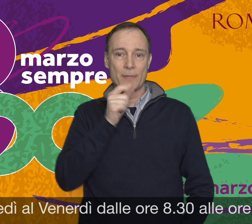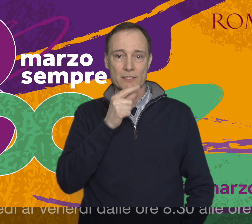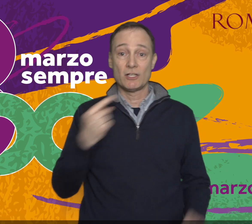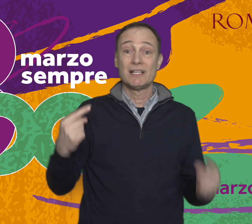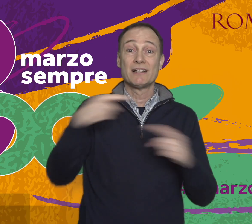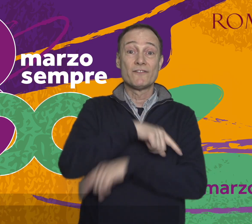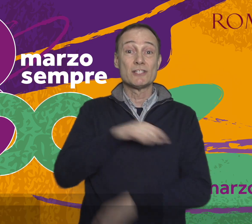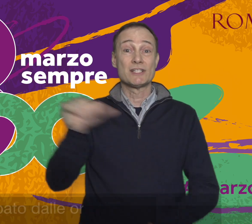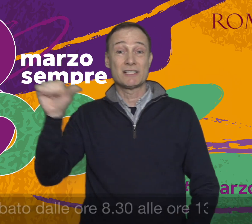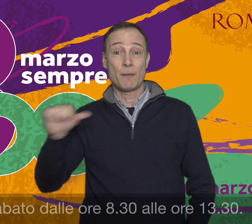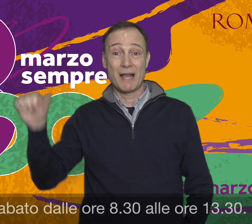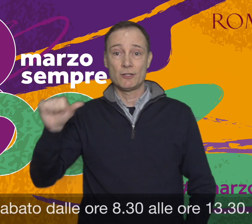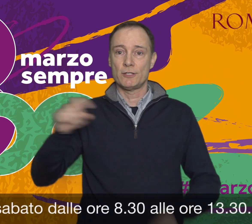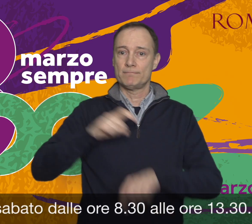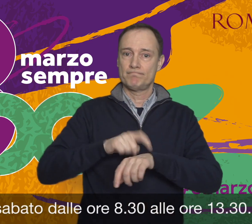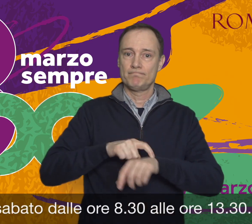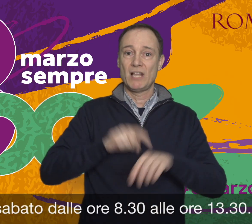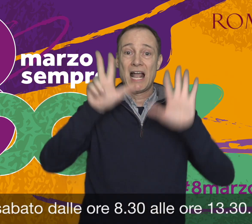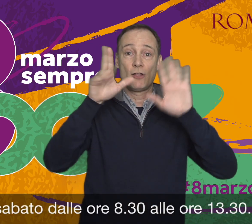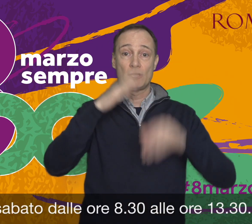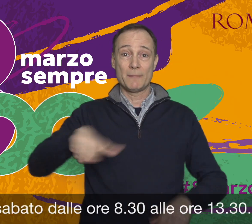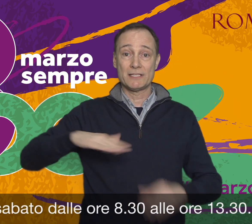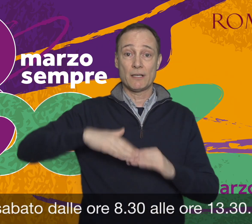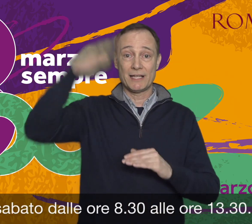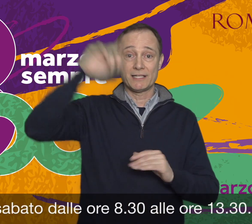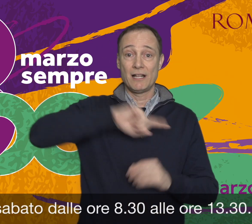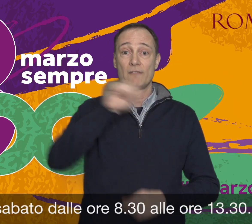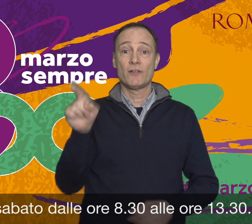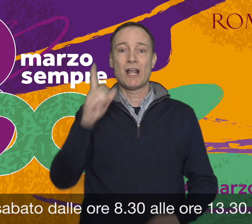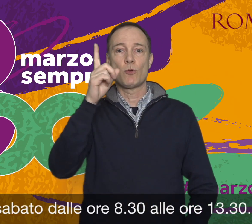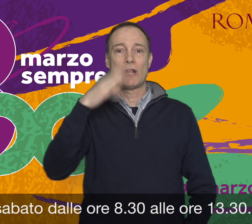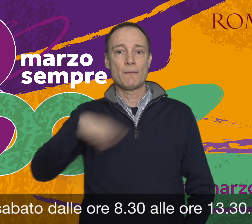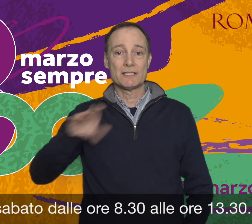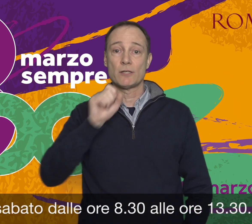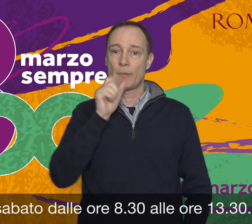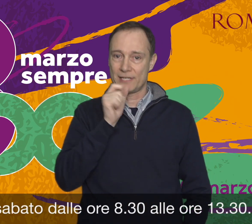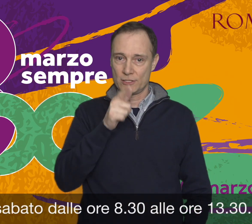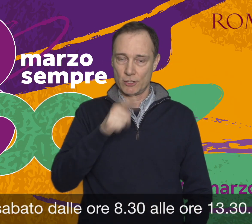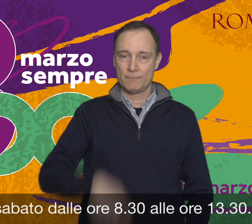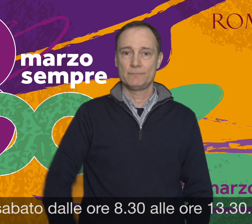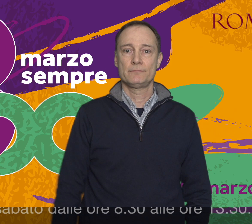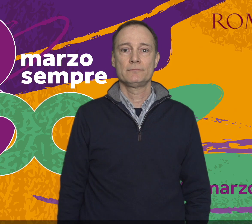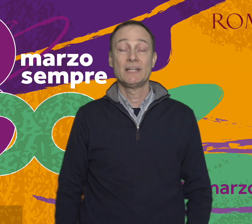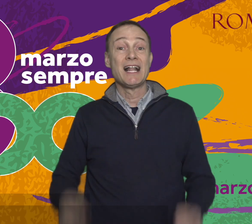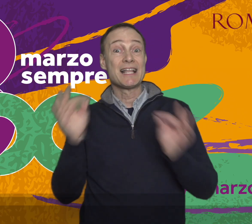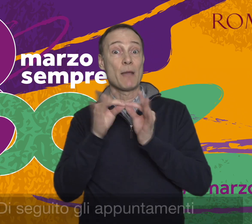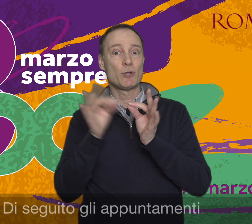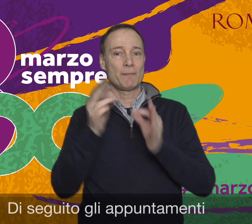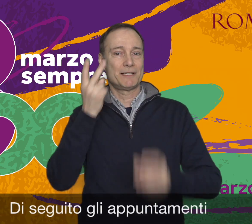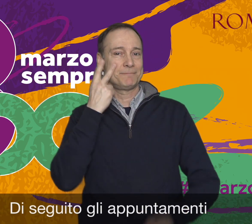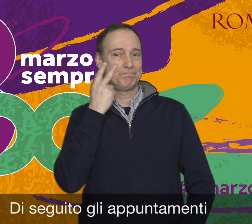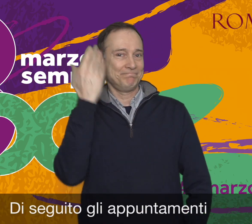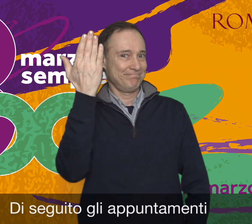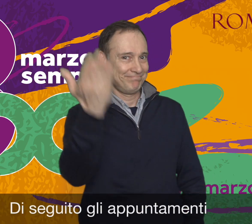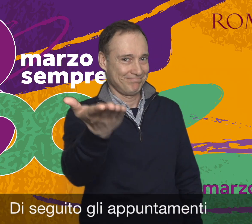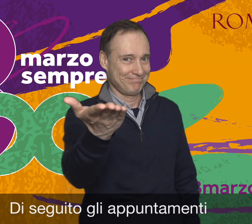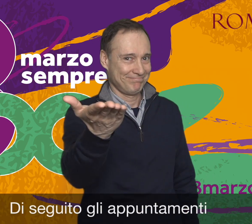e il sabato dalle 8.30 alle 13.30. Di seguito gli appuntamenti.